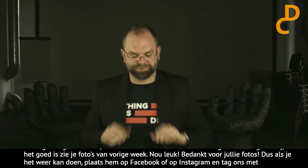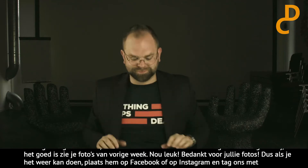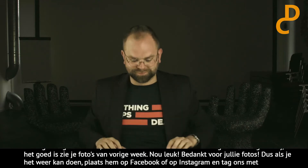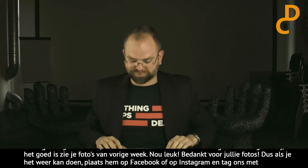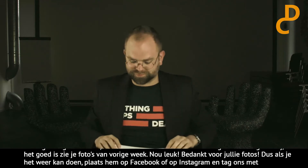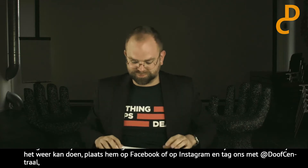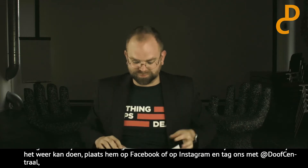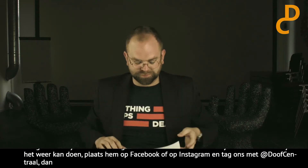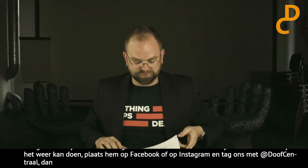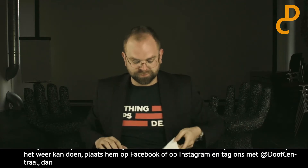volgende week weer laten zien aan jullie.